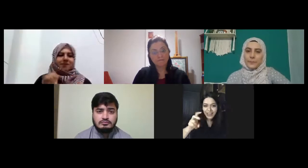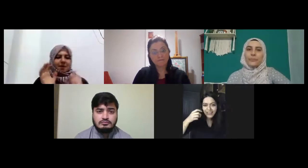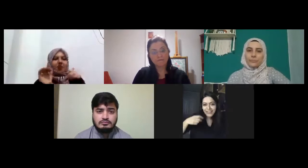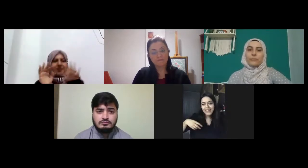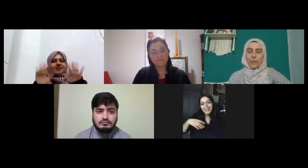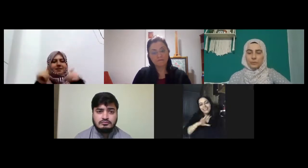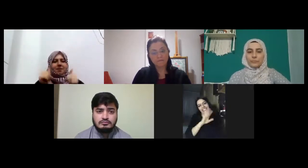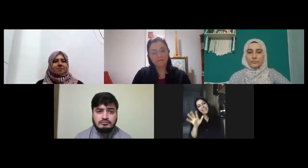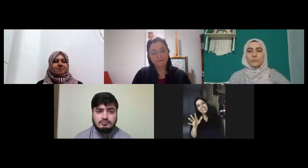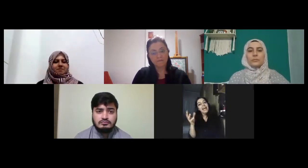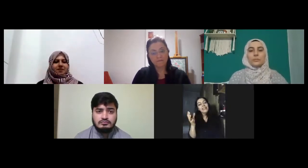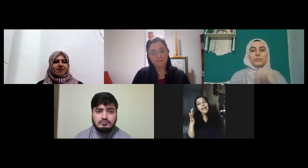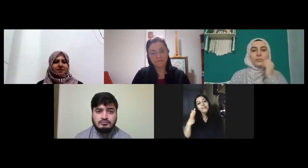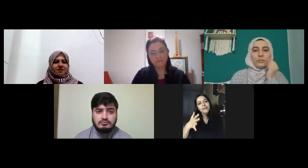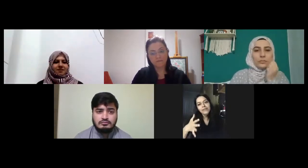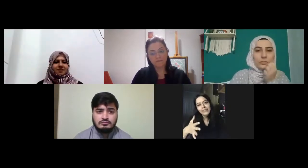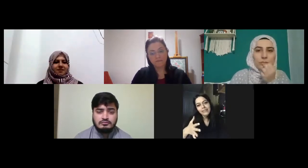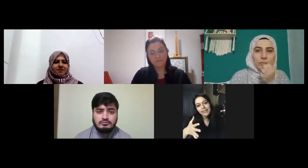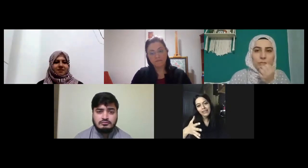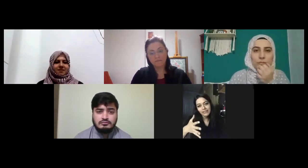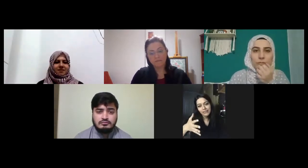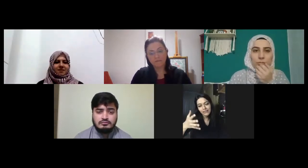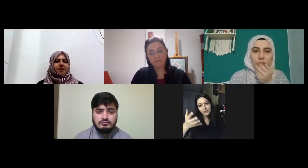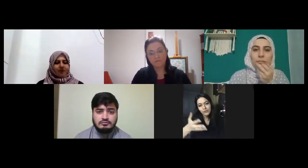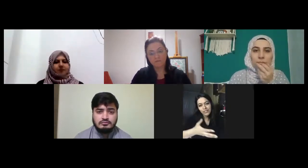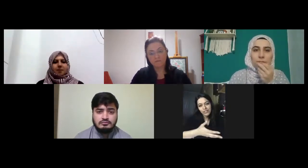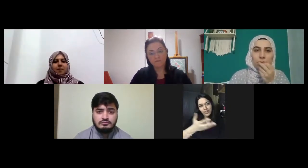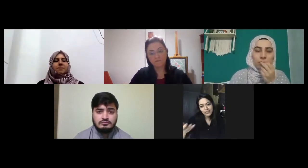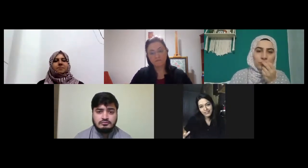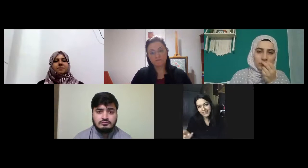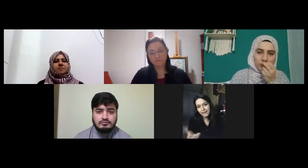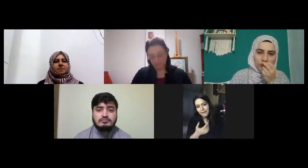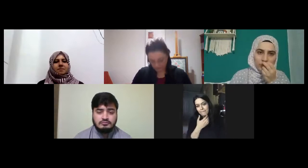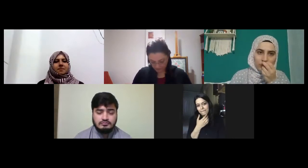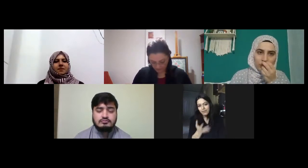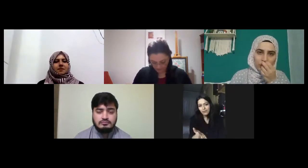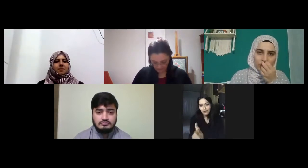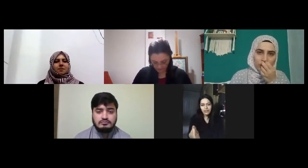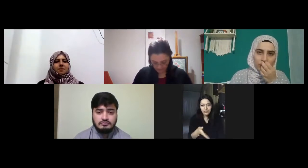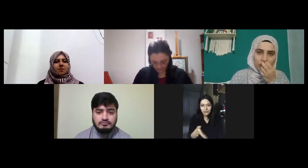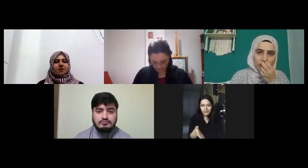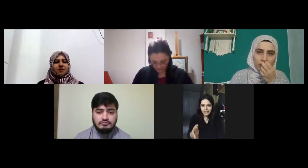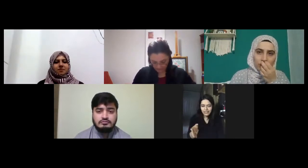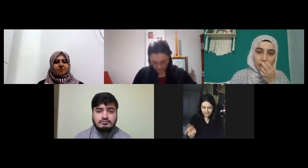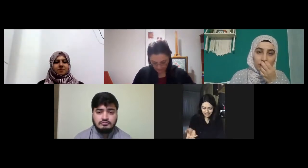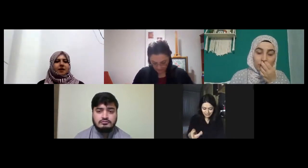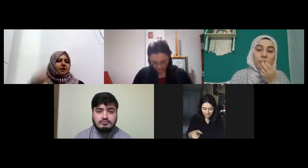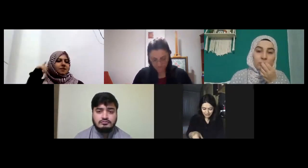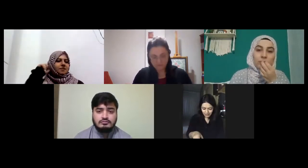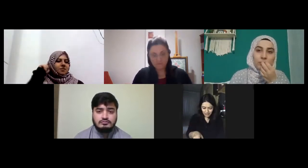okey tamam nerede bahsettiğinle alakalı cümlenin gidişatı konu neyin üzerindeyse bu